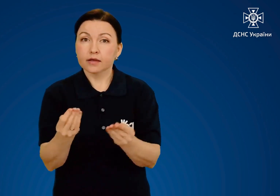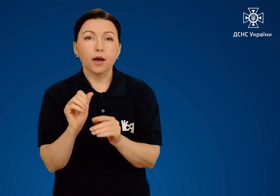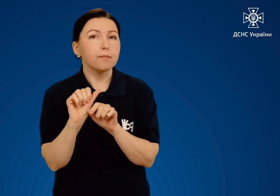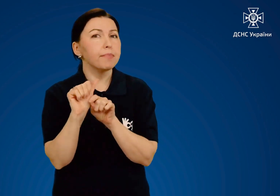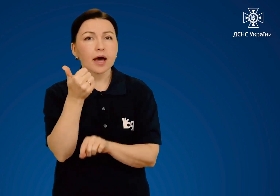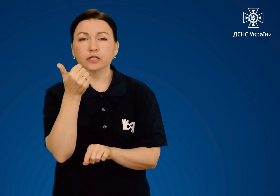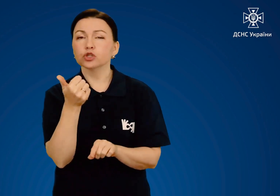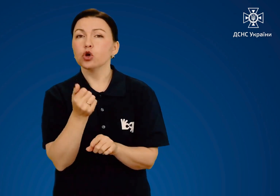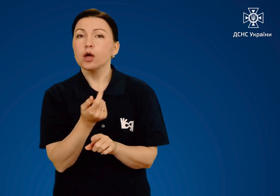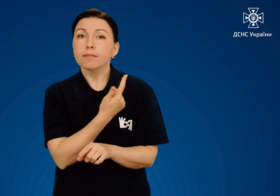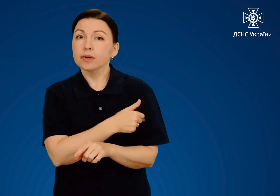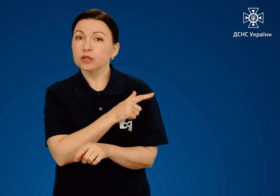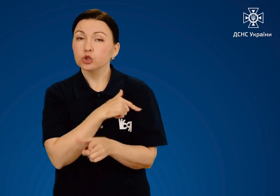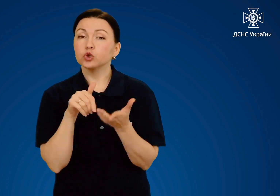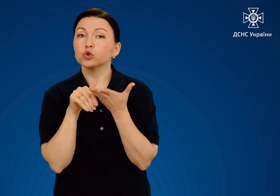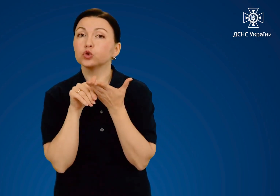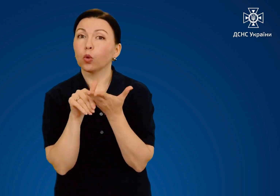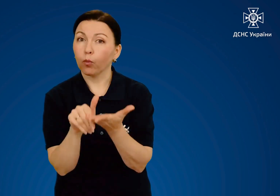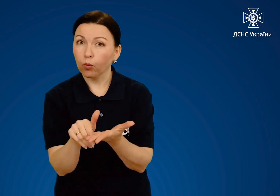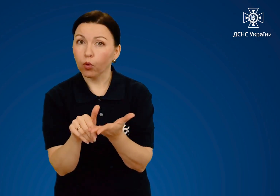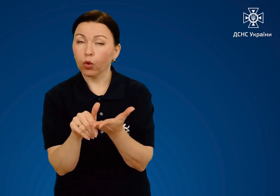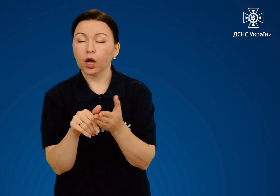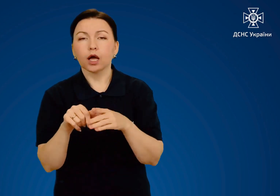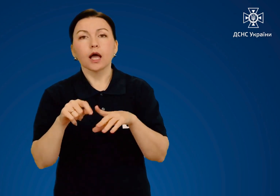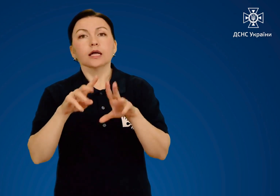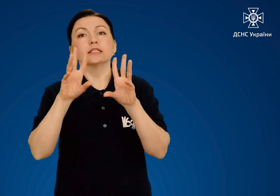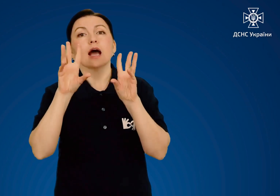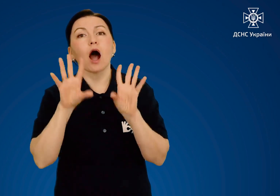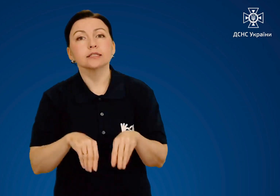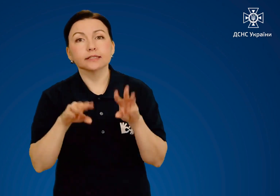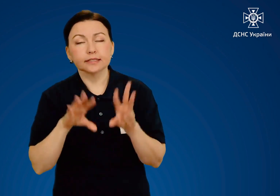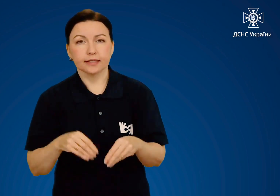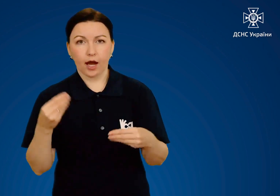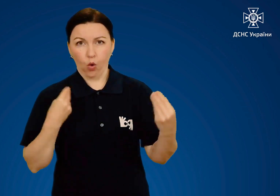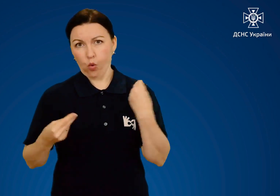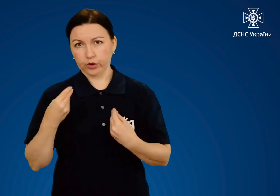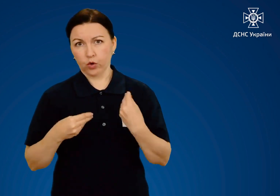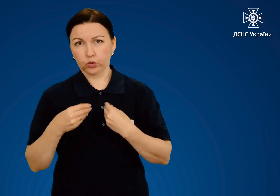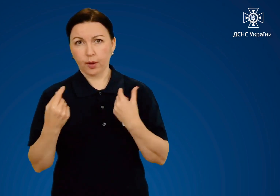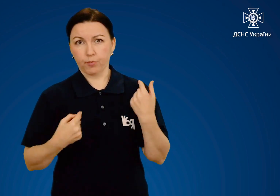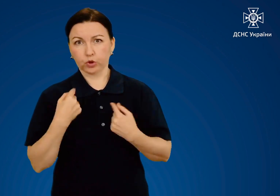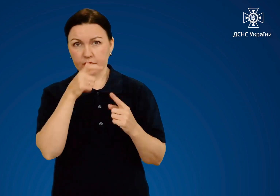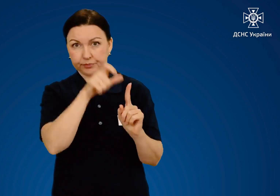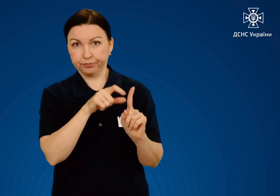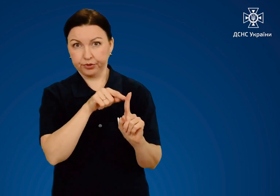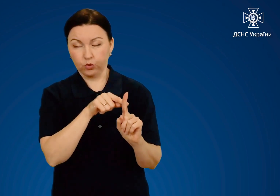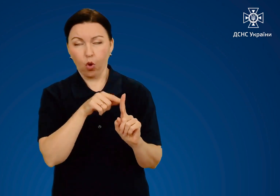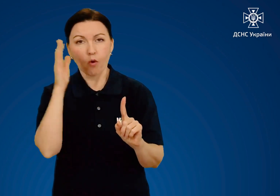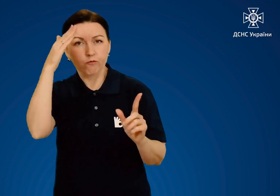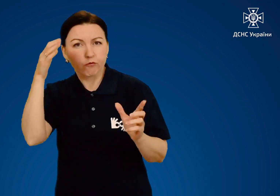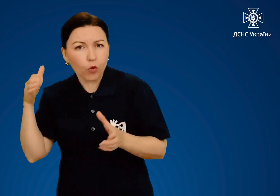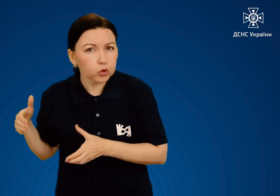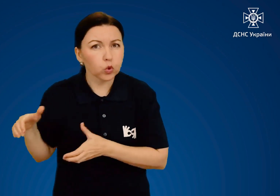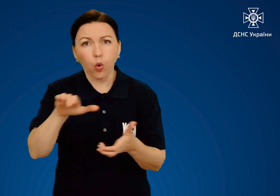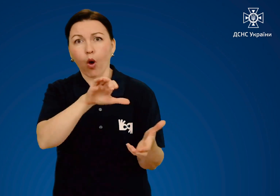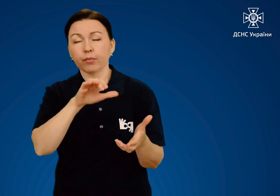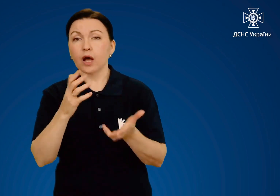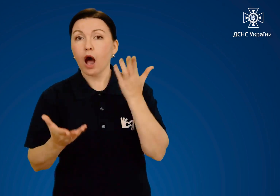першої медичної допомоги полягає перед усім у гасінні одягу на потерпілому. Облити